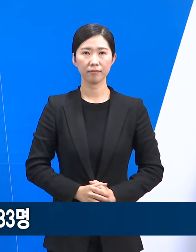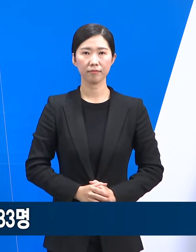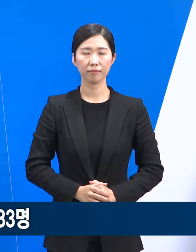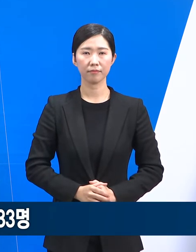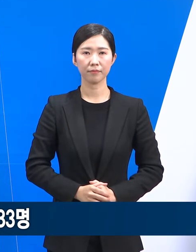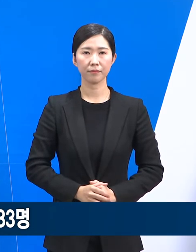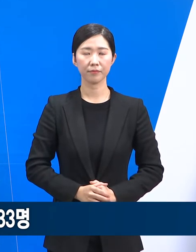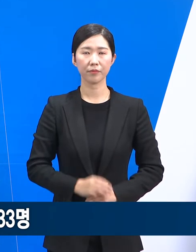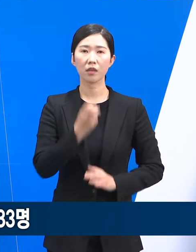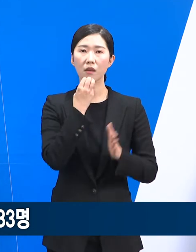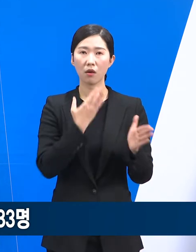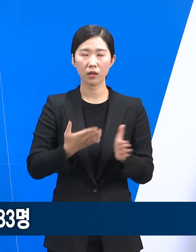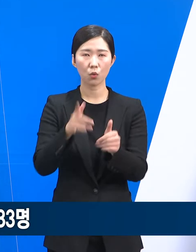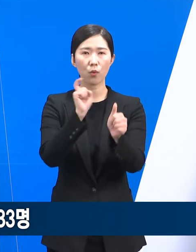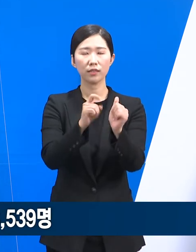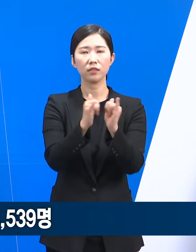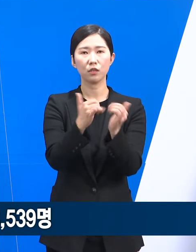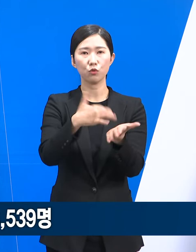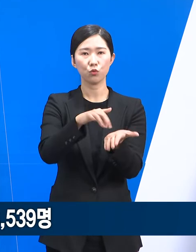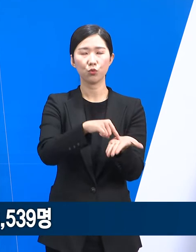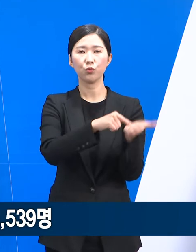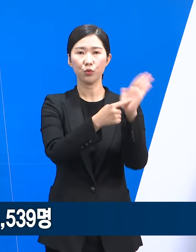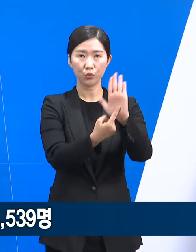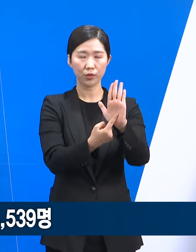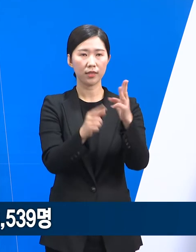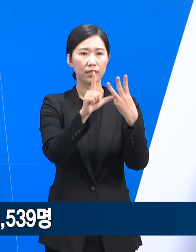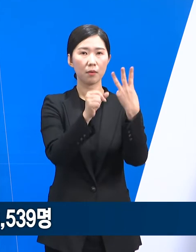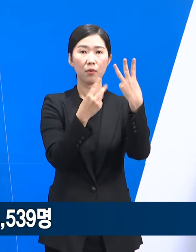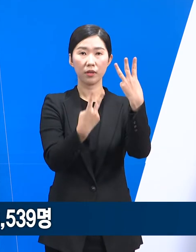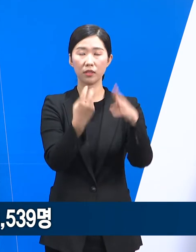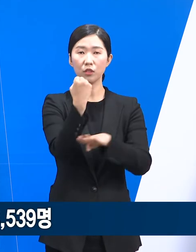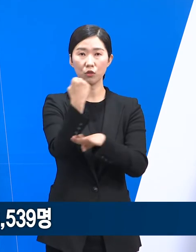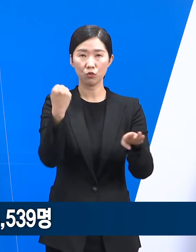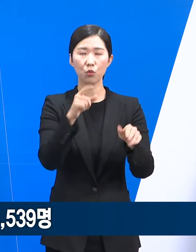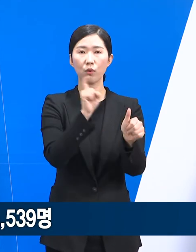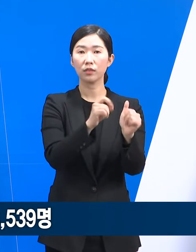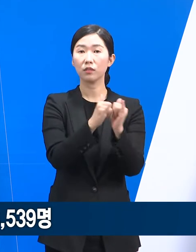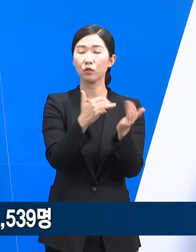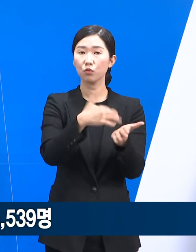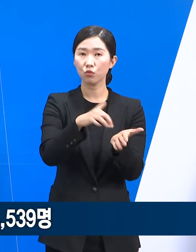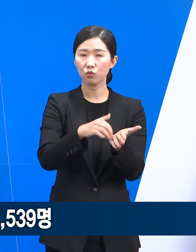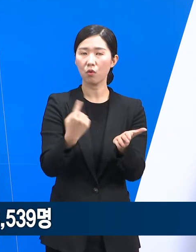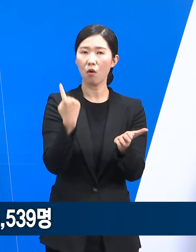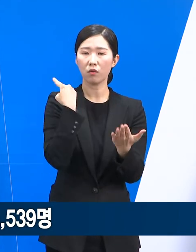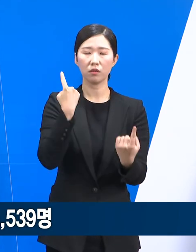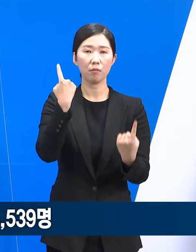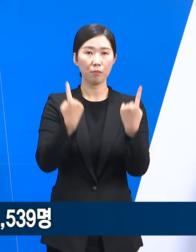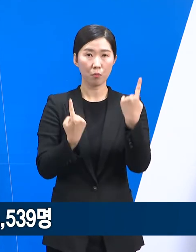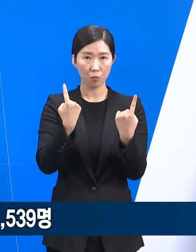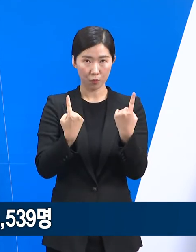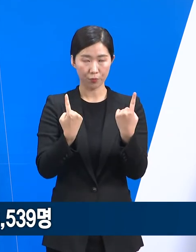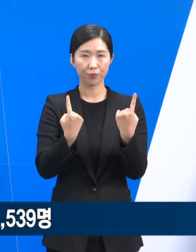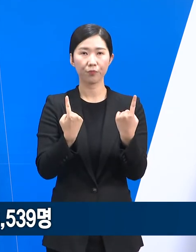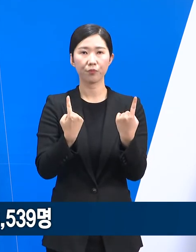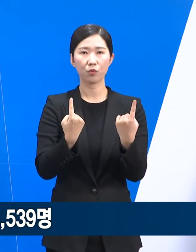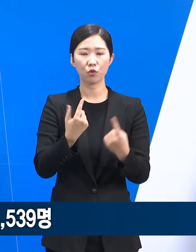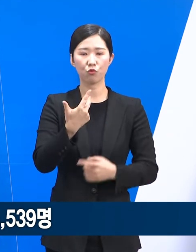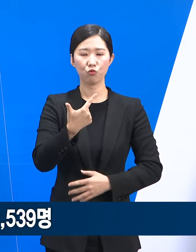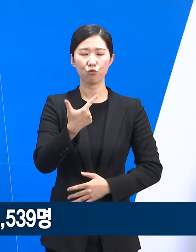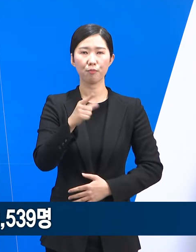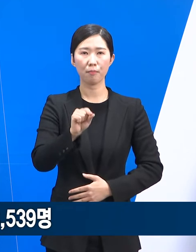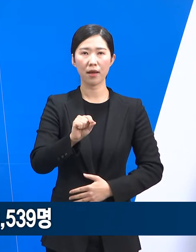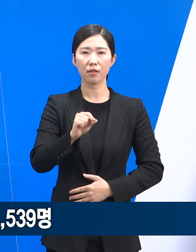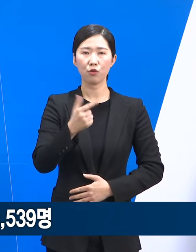다음은 경기도 확진자 발생 현황입니다. 3월 1일 0시 기준 경기도 확진자 수는 전일 오전 0시 대비 68